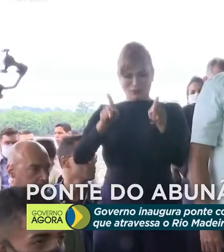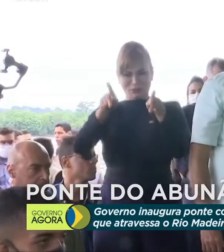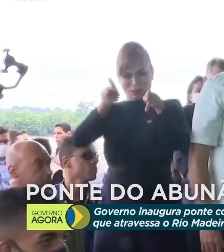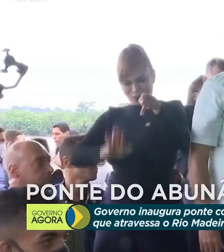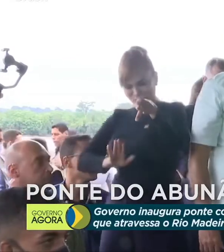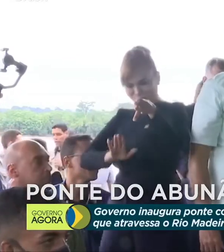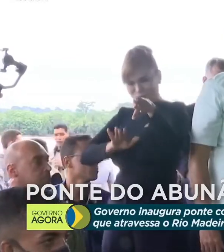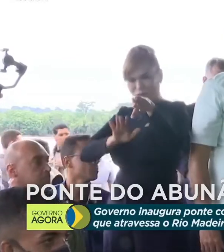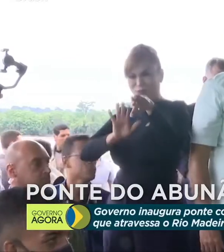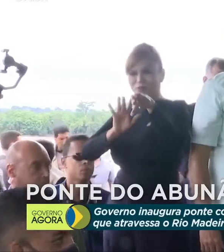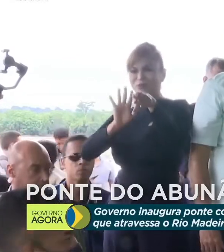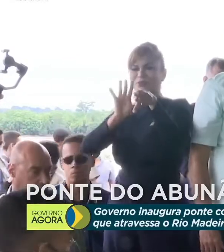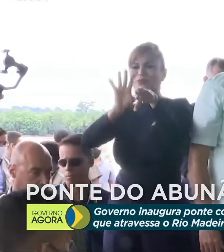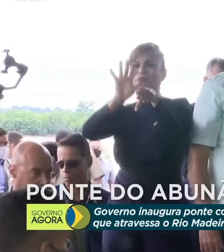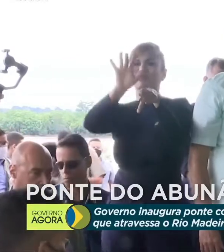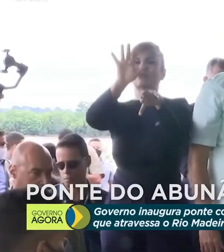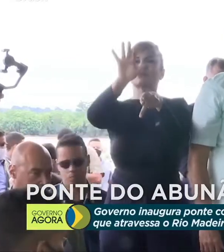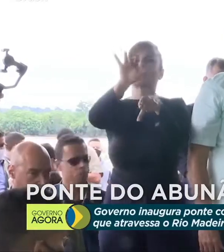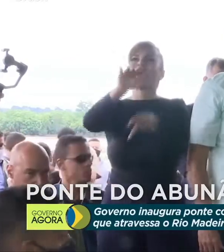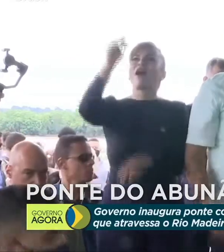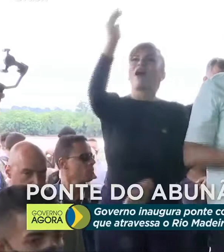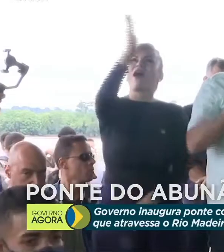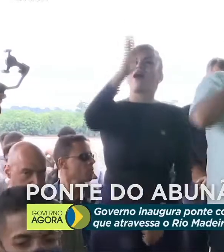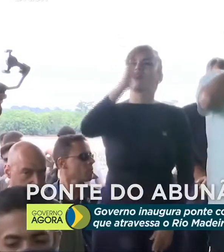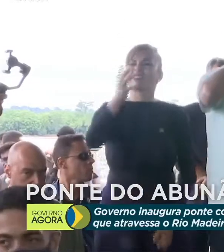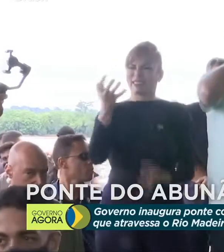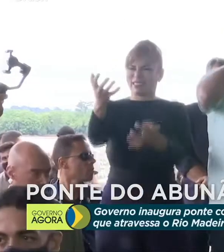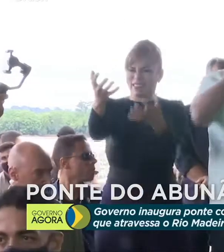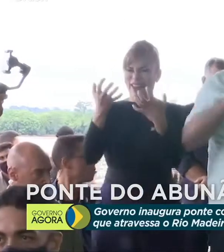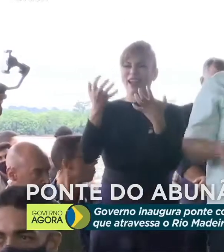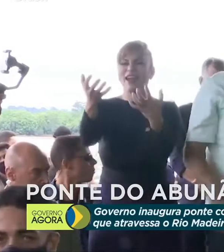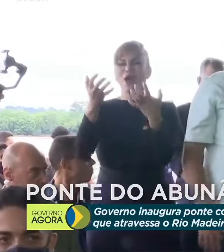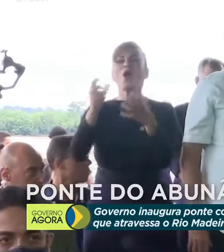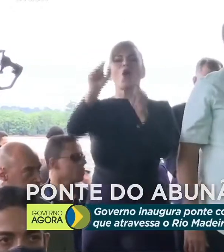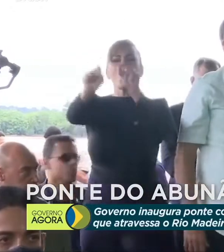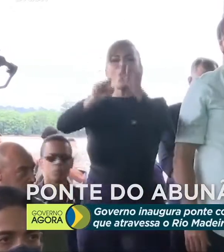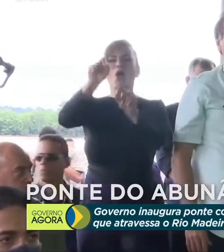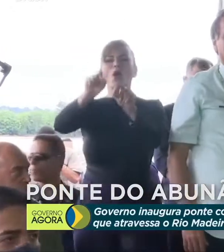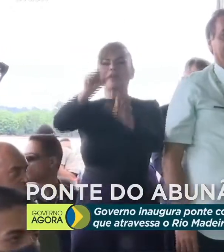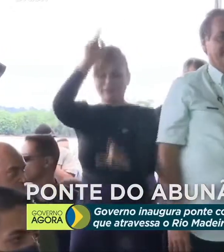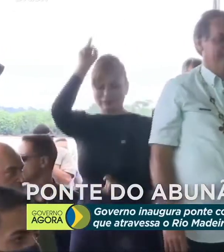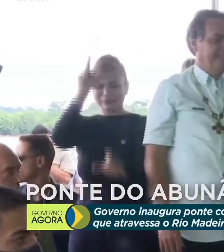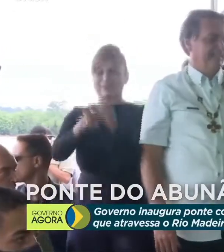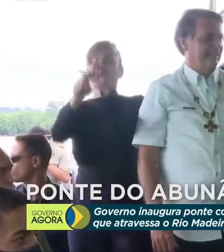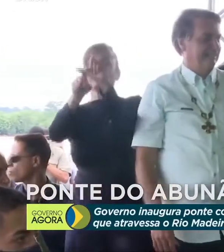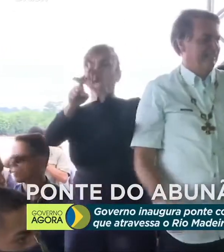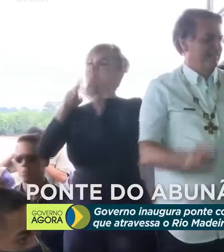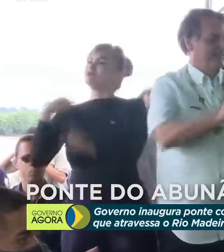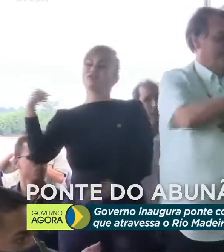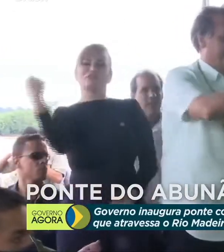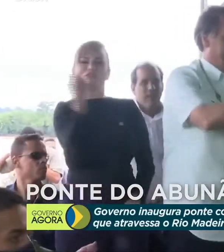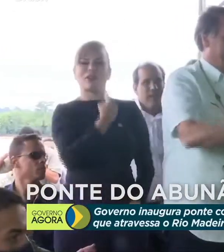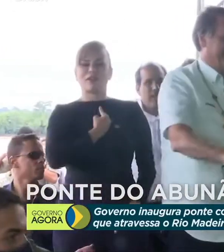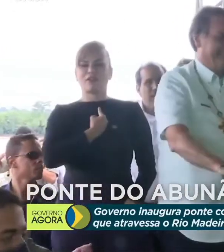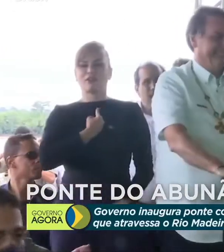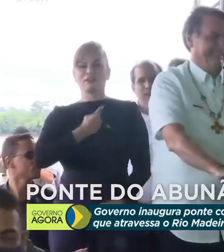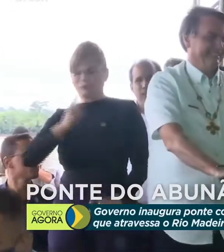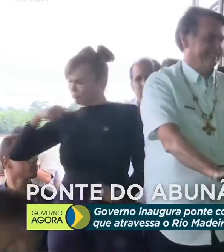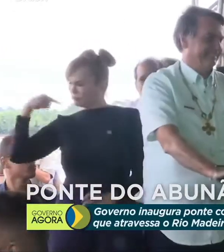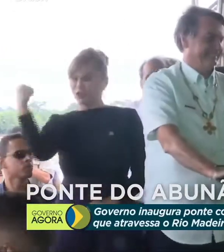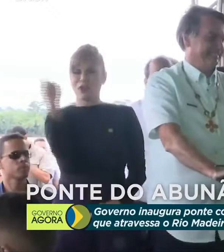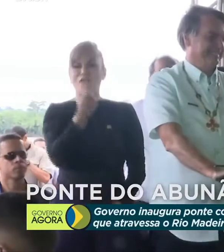dizeres aqui. O Brasil que queremos só depende de nós! De